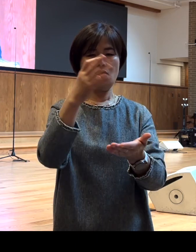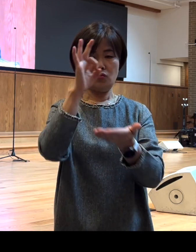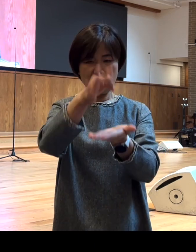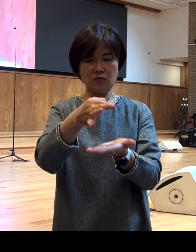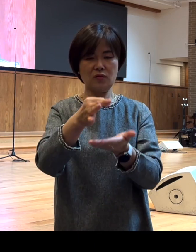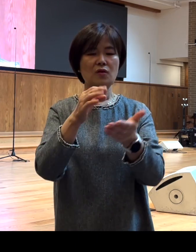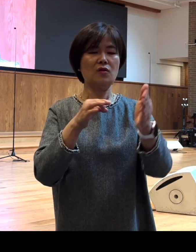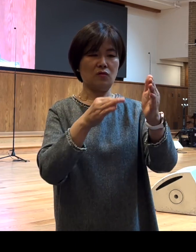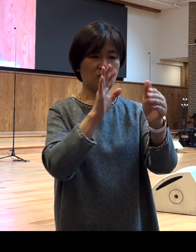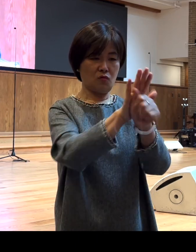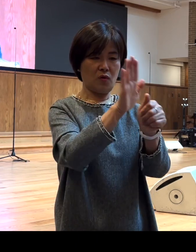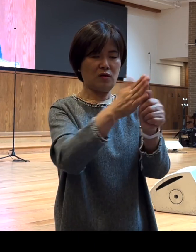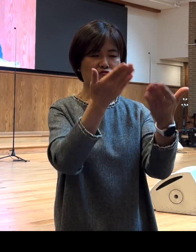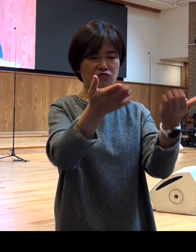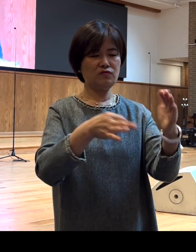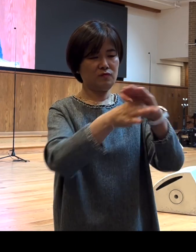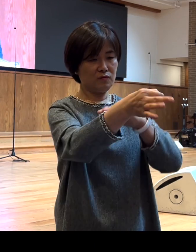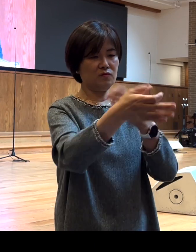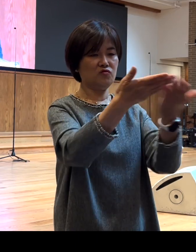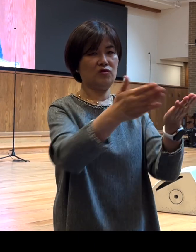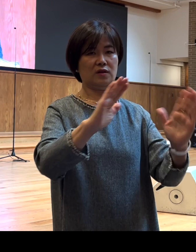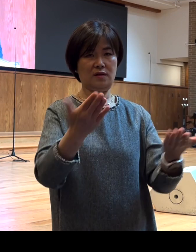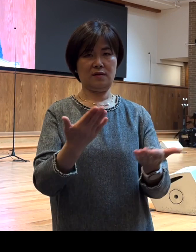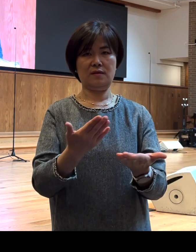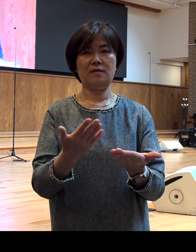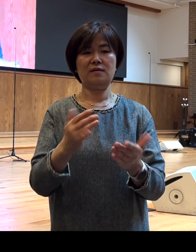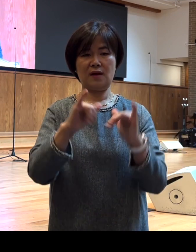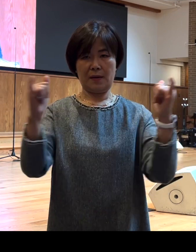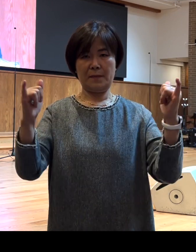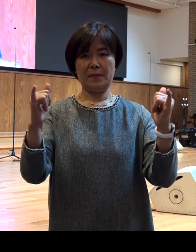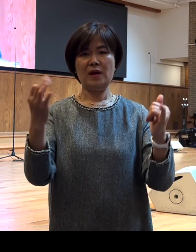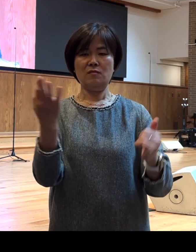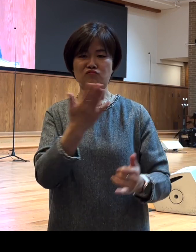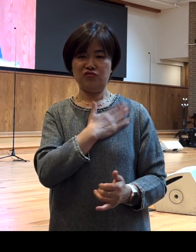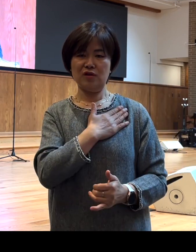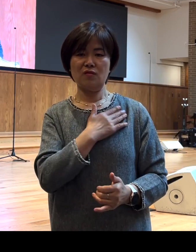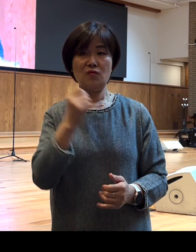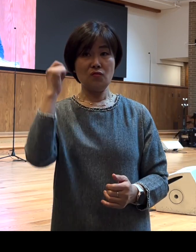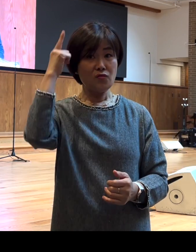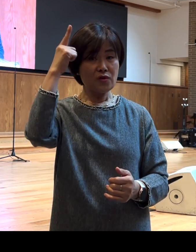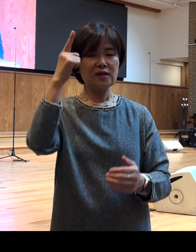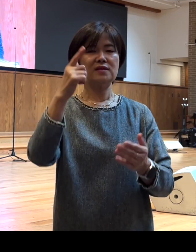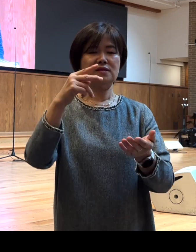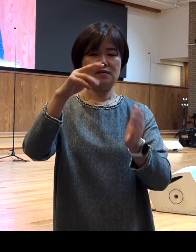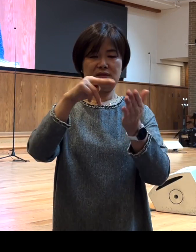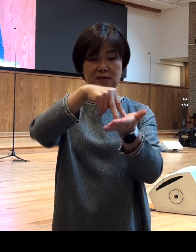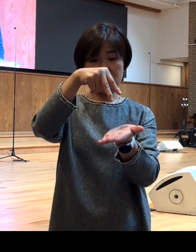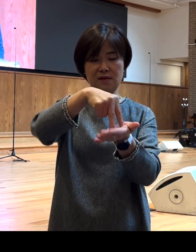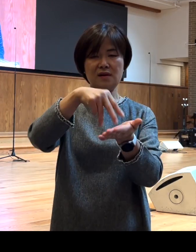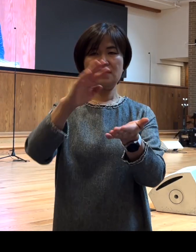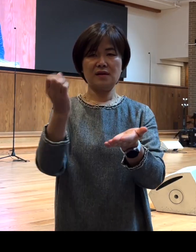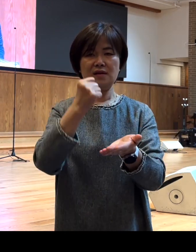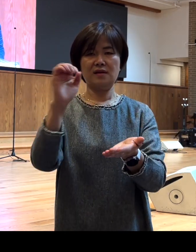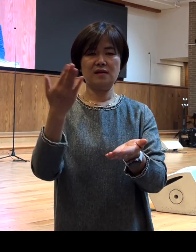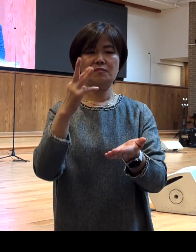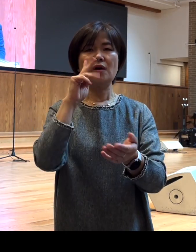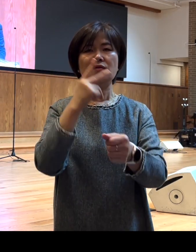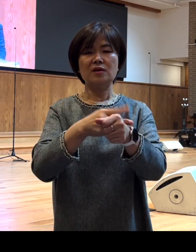하는 그런 사람이었을 것이다 그럼 그가 부유하고 높은 신분에 있었지만 바울에게 예수 그리스도의 복음을